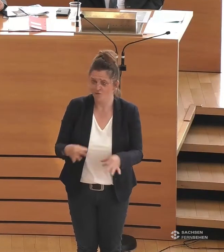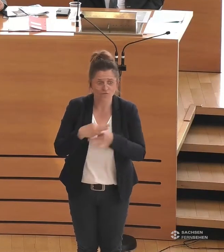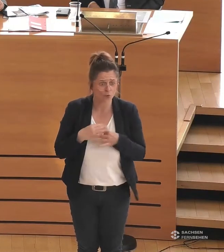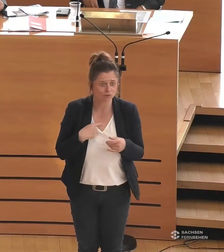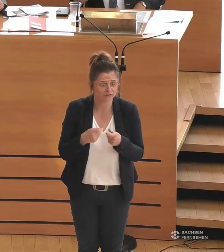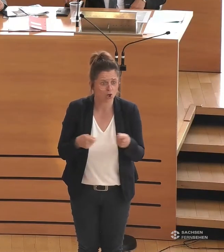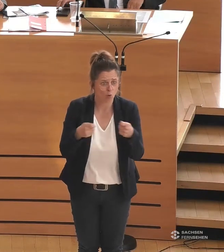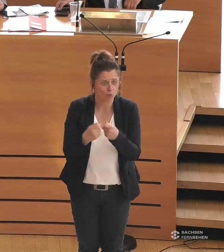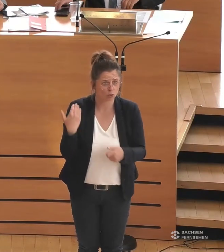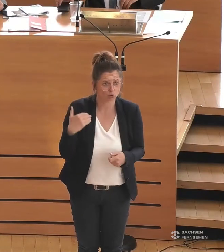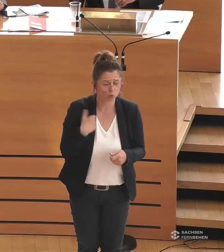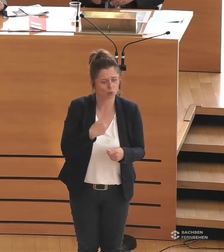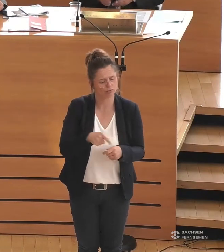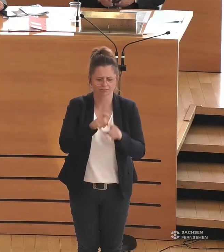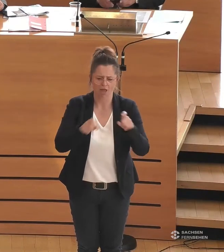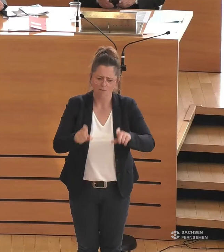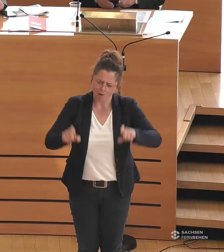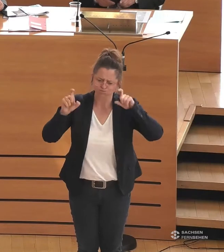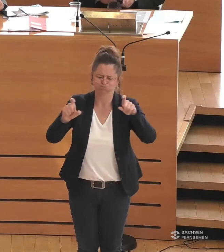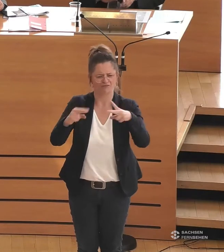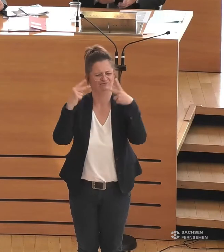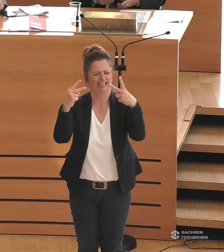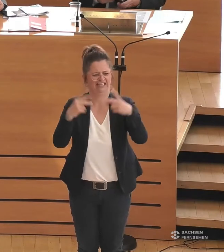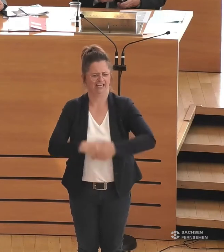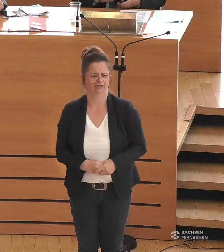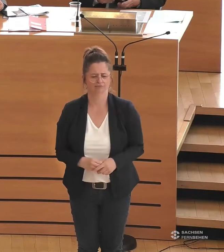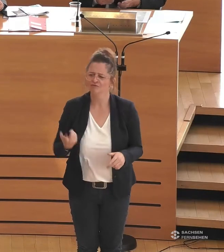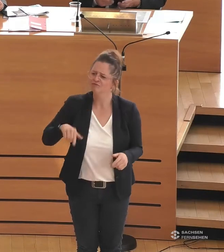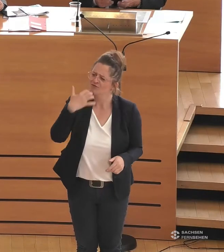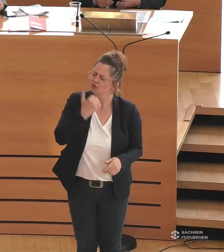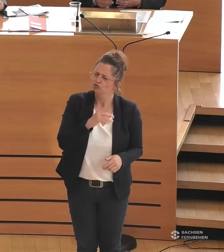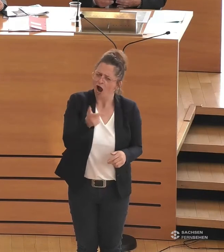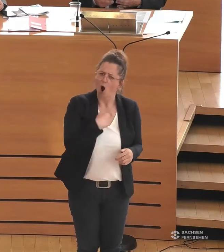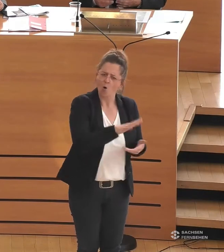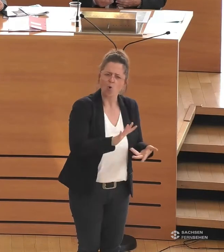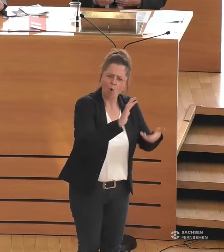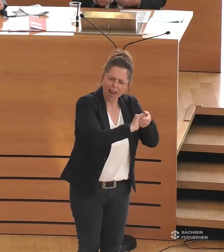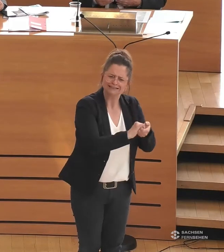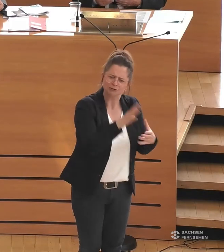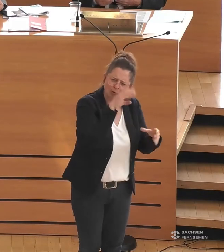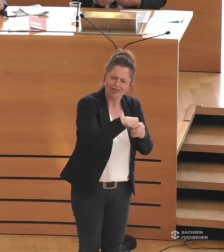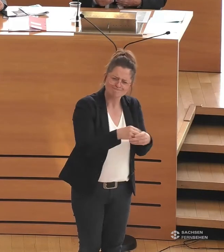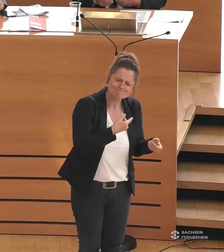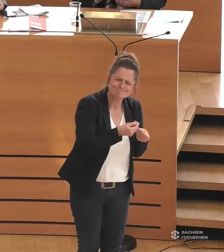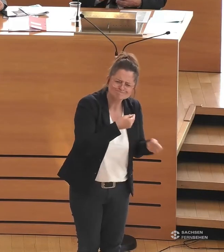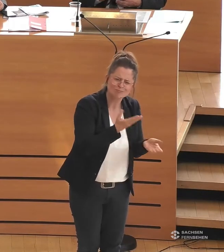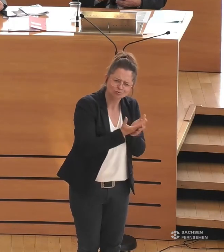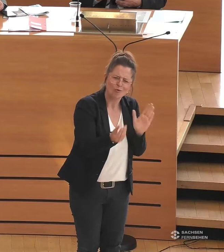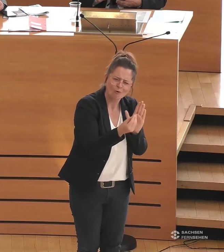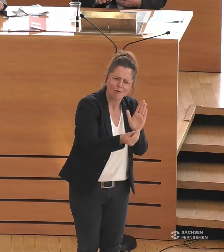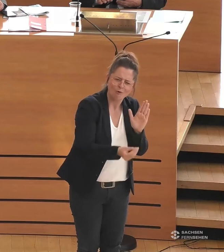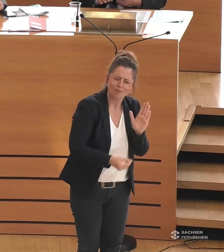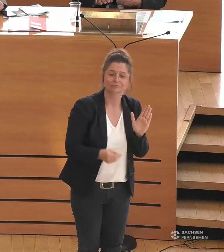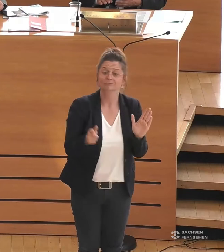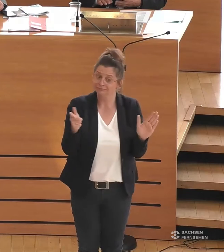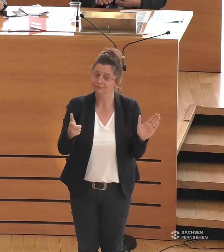zentrales Thema. Und wir wünschen uns eigentlich, und so sind wir auch in diese Koalition mit reingegangen, wir wollen, Sachsen spätestens 2030